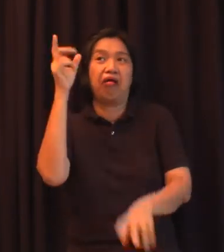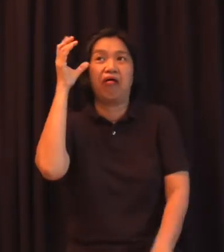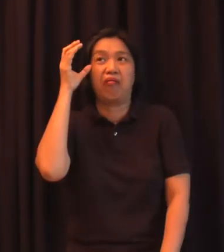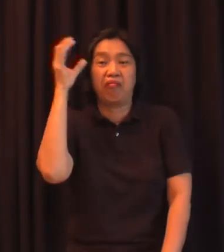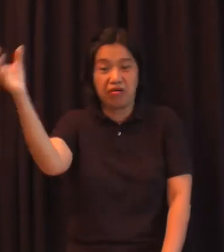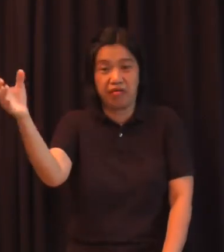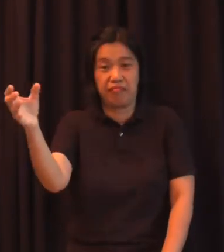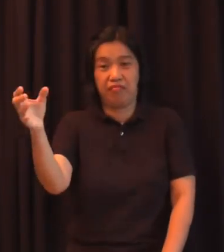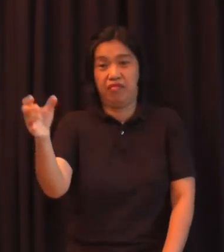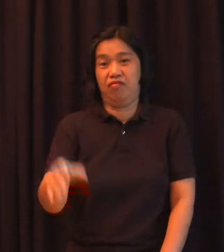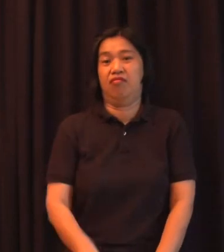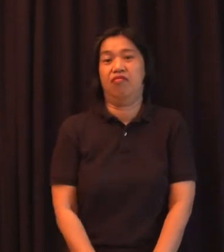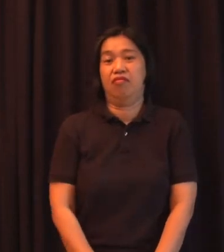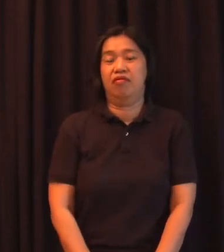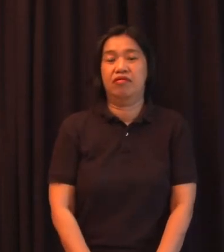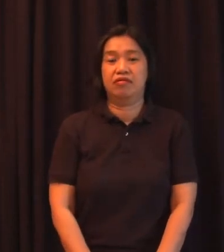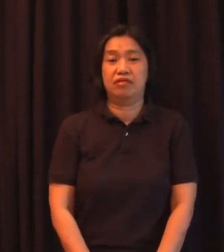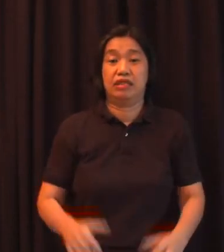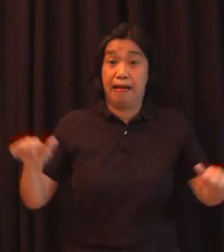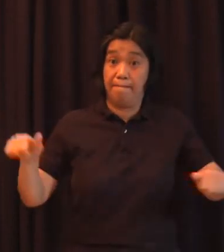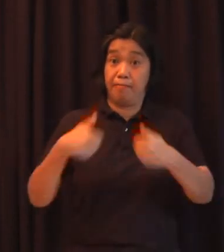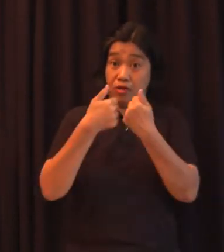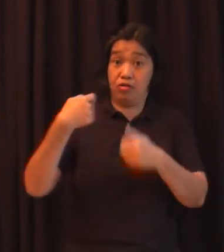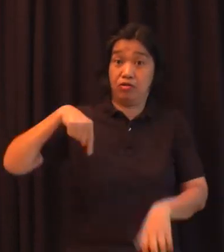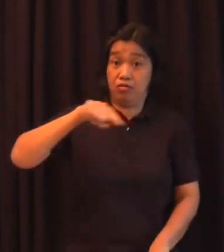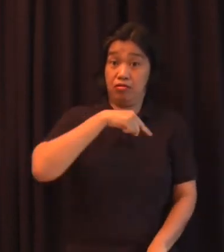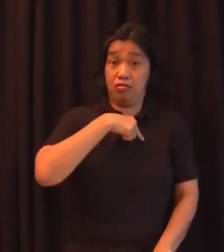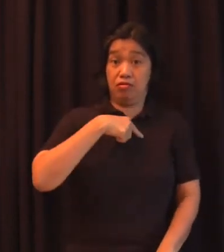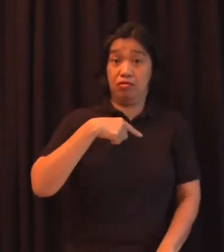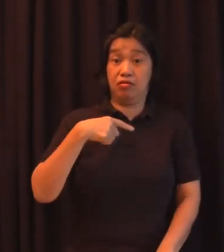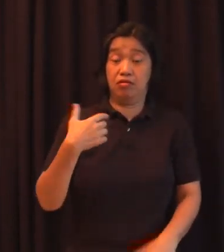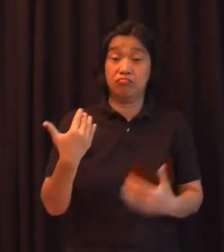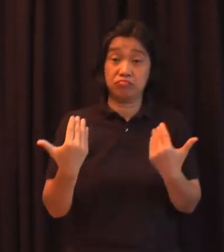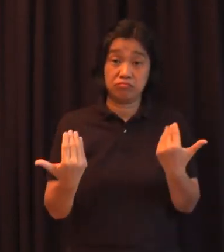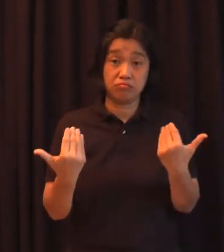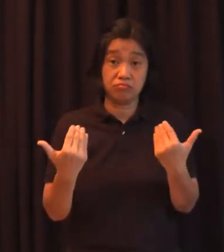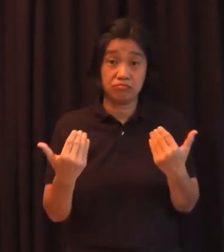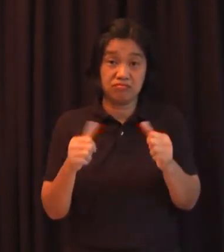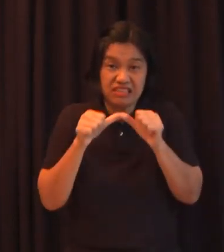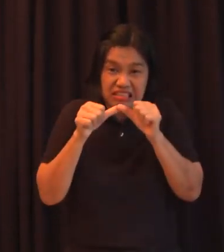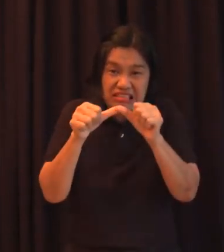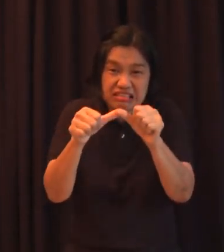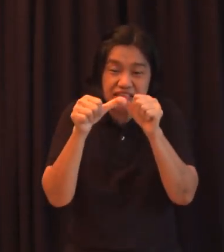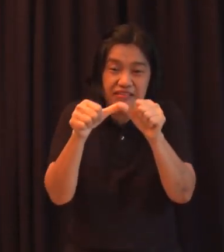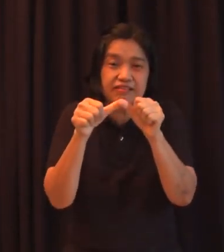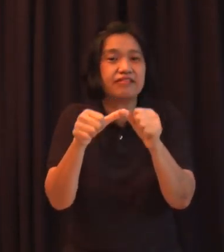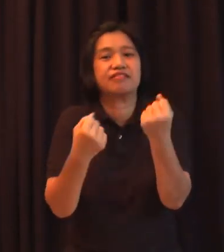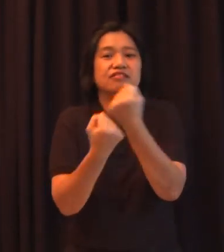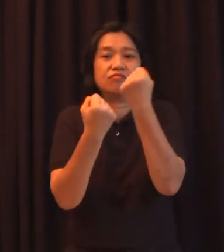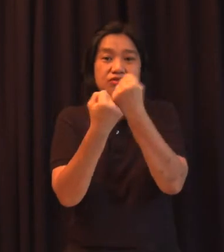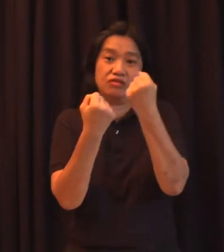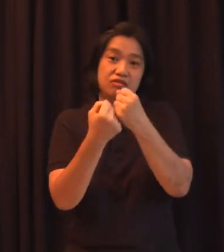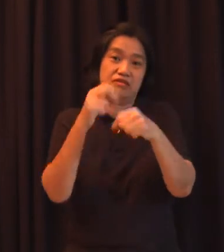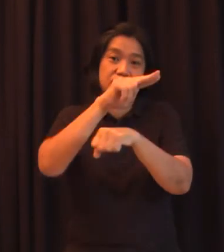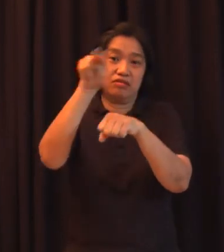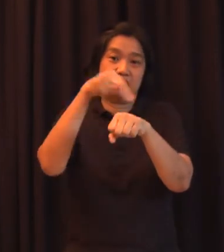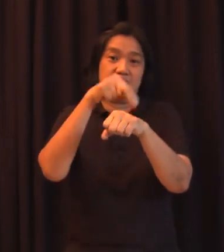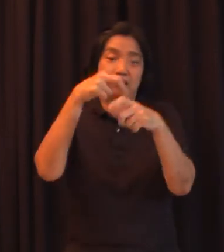at kaya nga natin ginigil din yung paggamit ng wikang pang-bansa ay yung tayo mismo ay